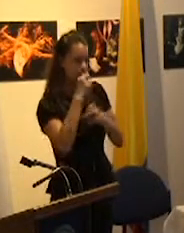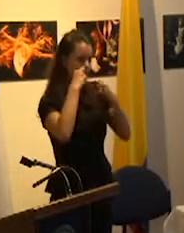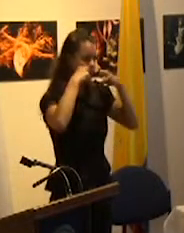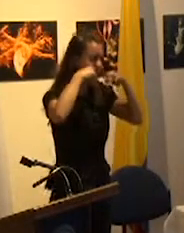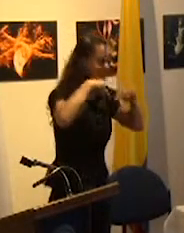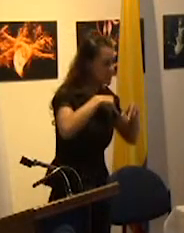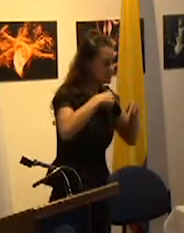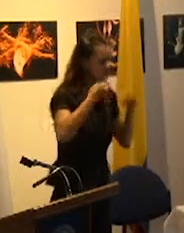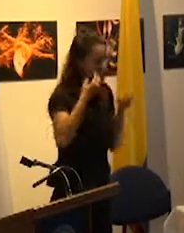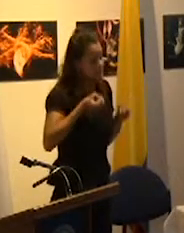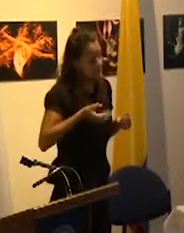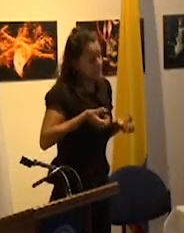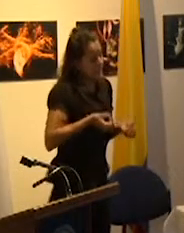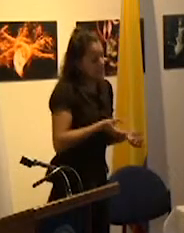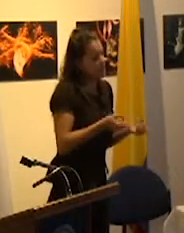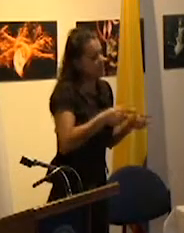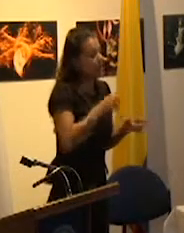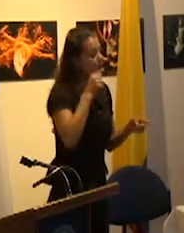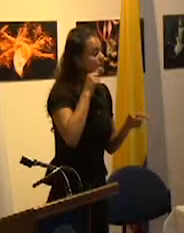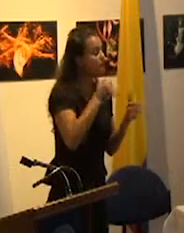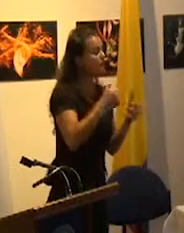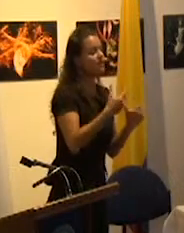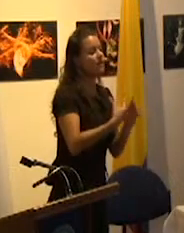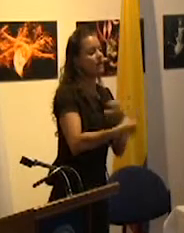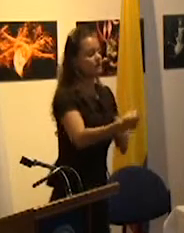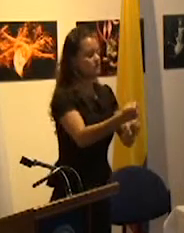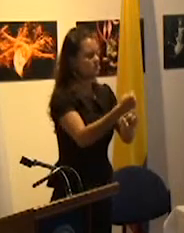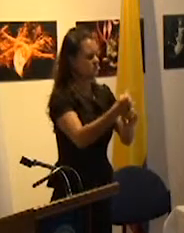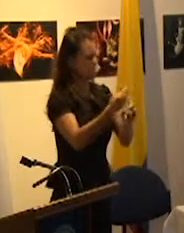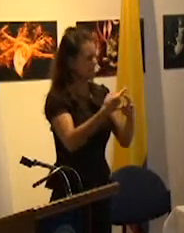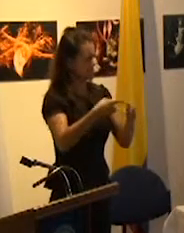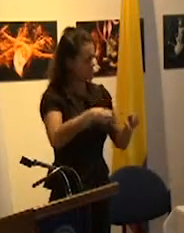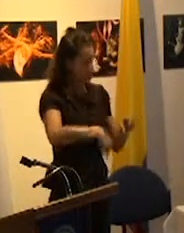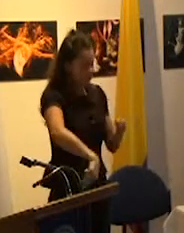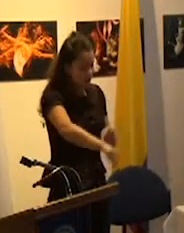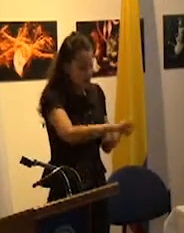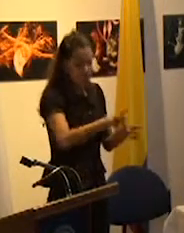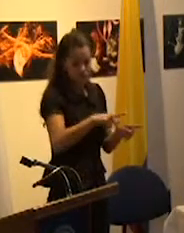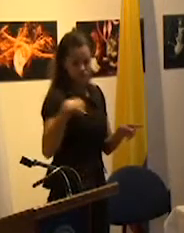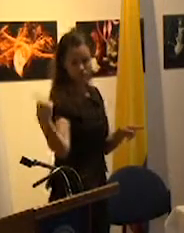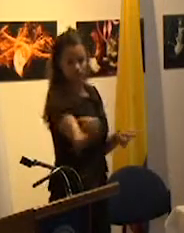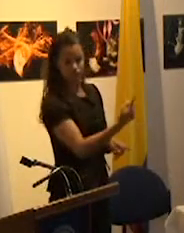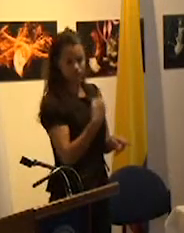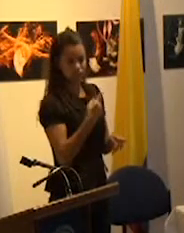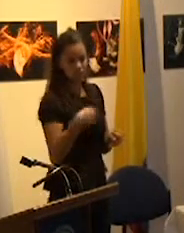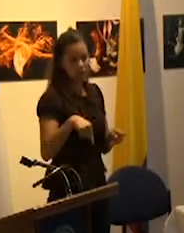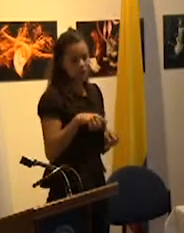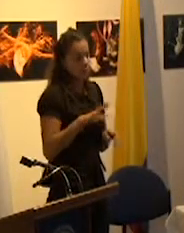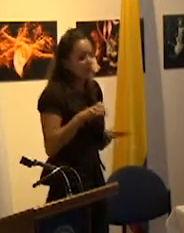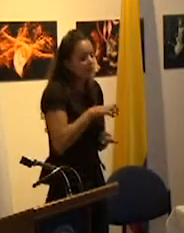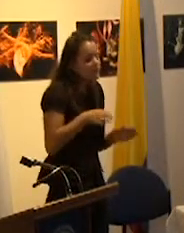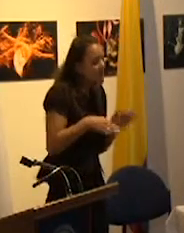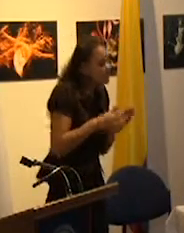y limitaba las posibilidades de acceso de los sectores populares a la educación secundaria